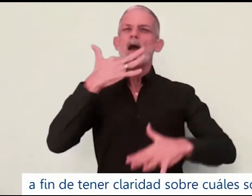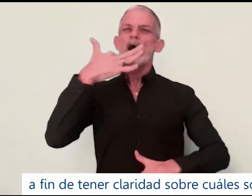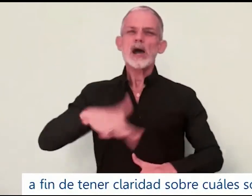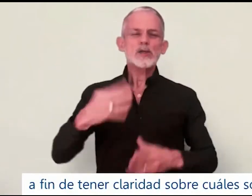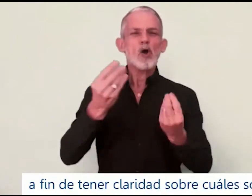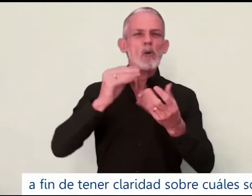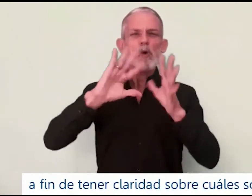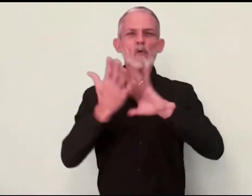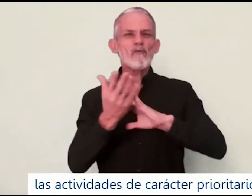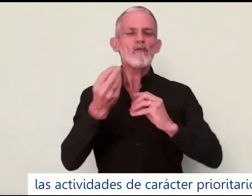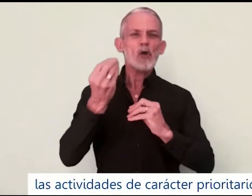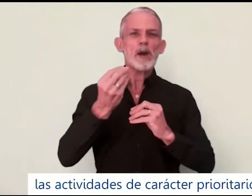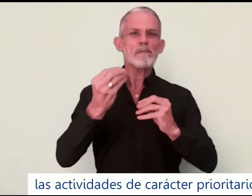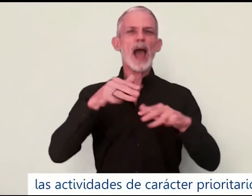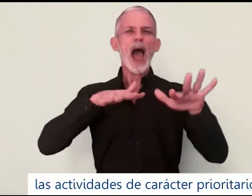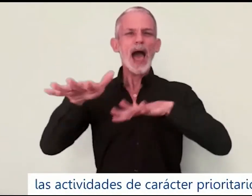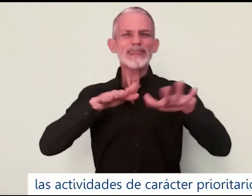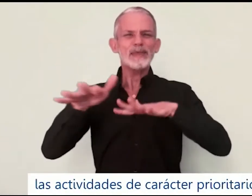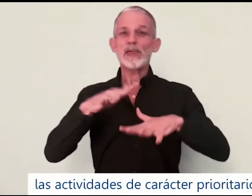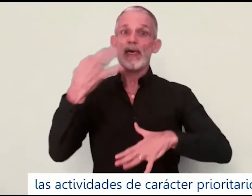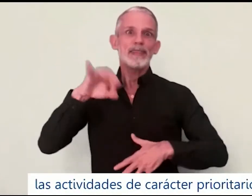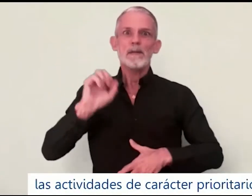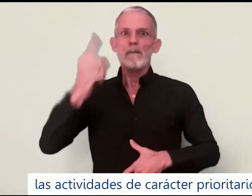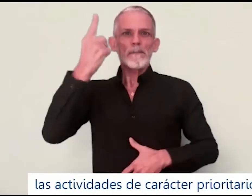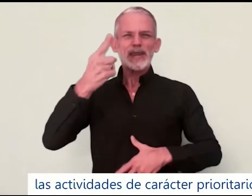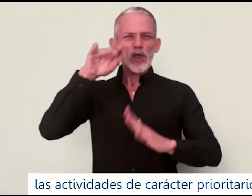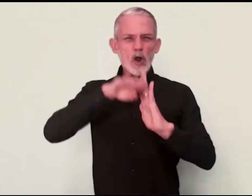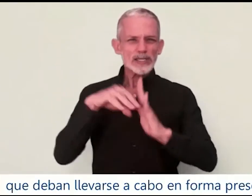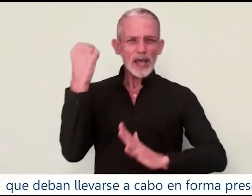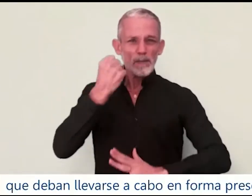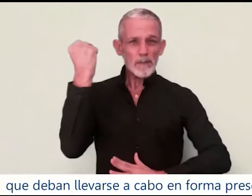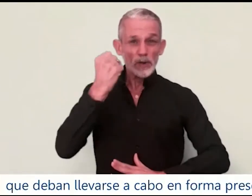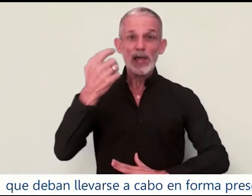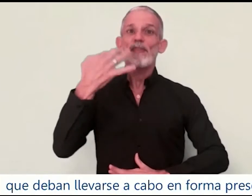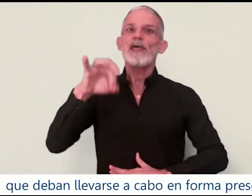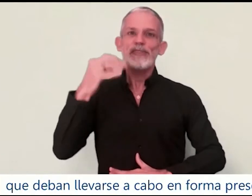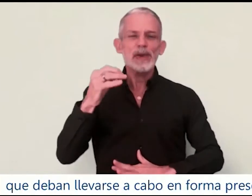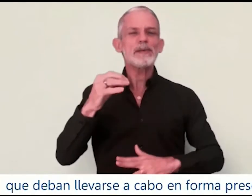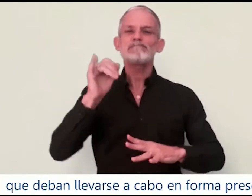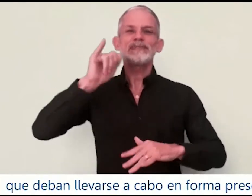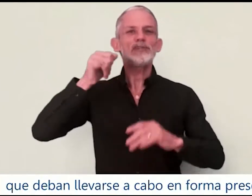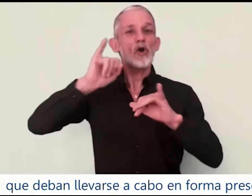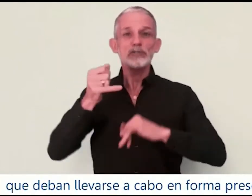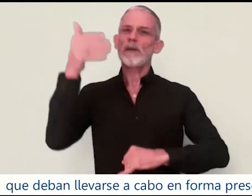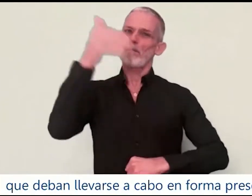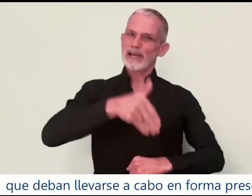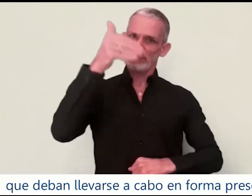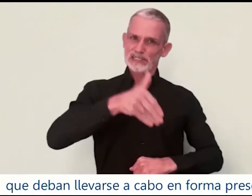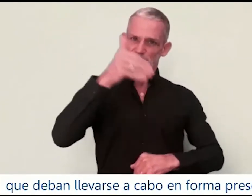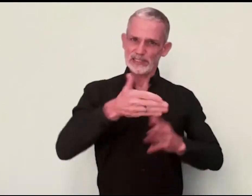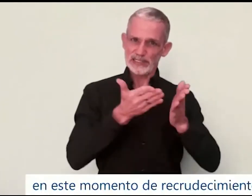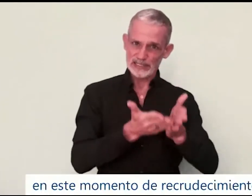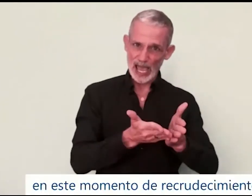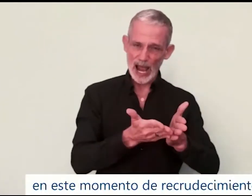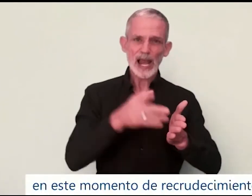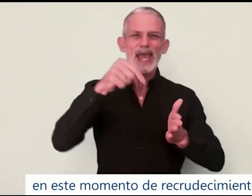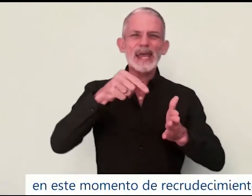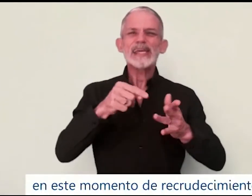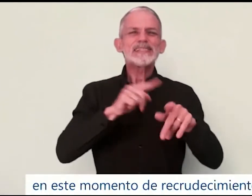cuáles son las actividades de carácter prioritario que deban llevarse a cabo en forma presencial en este momento de